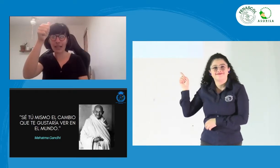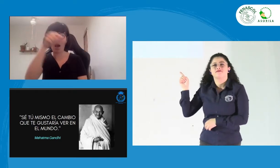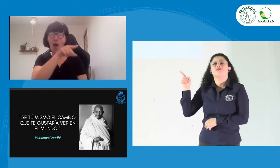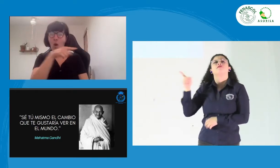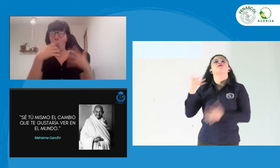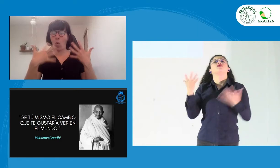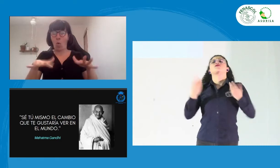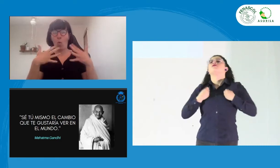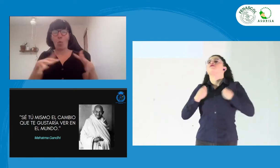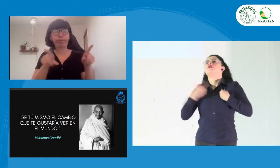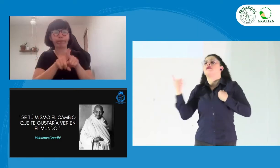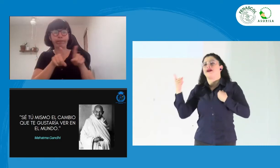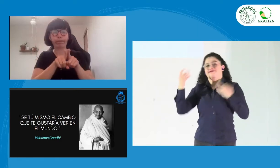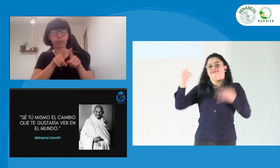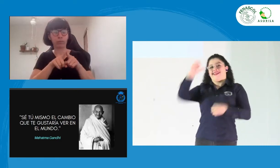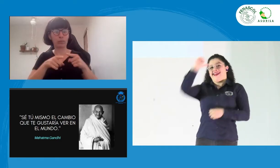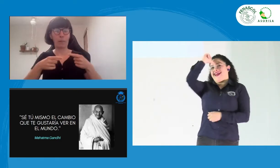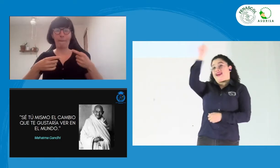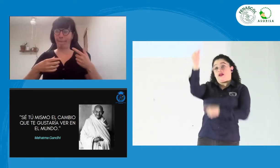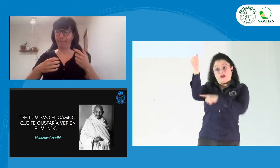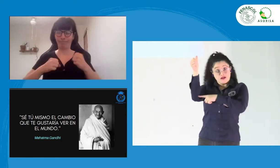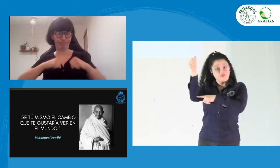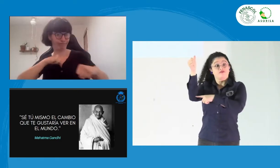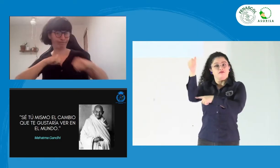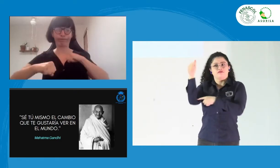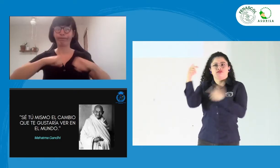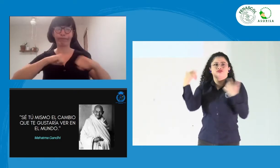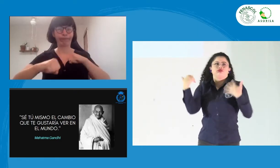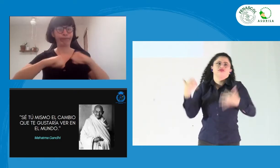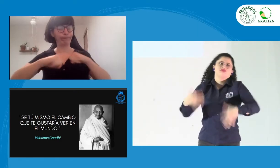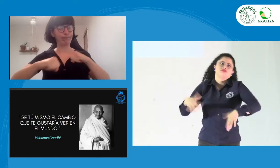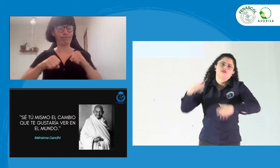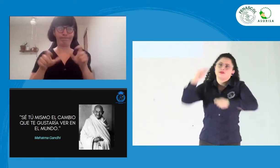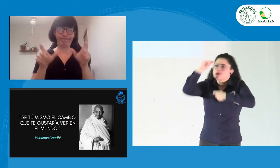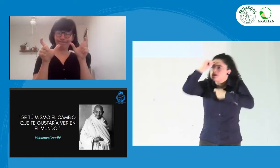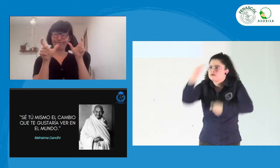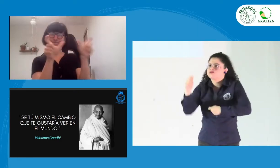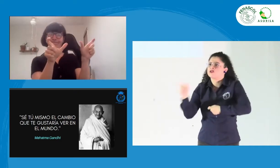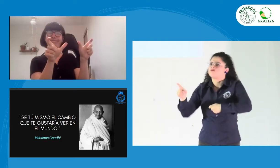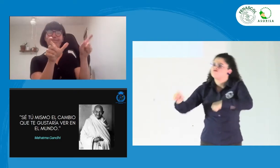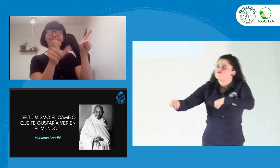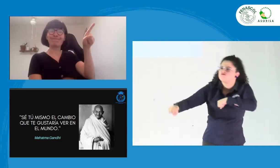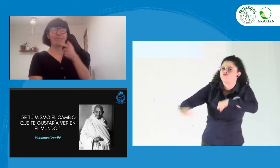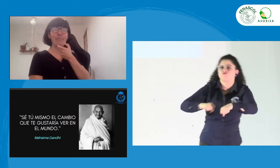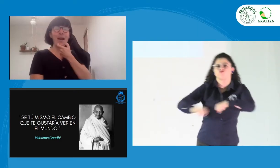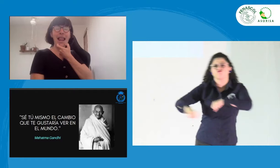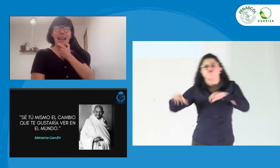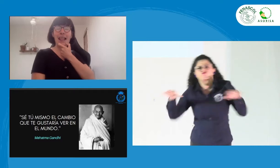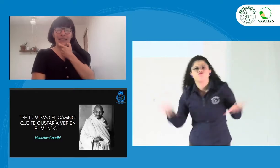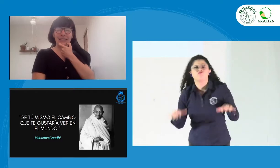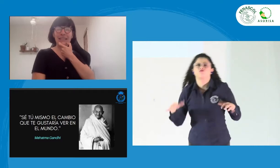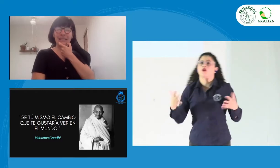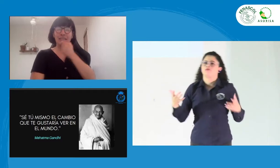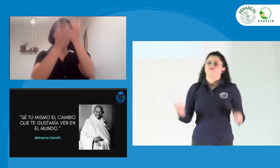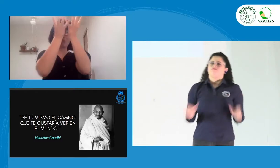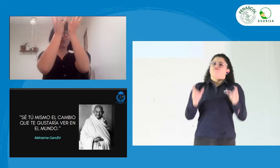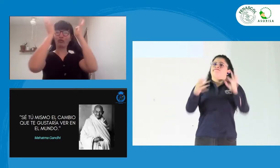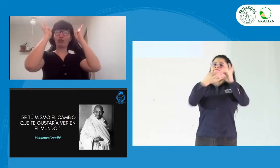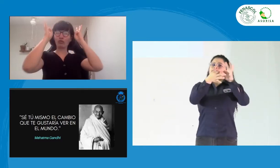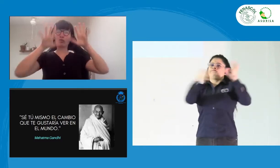persona de la India, ¿no? Una persona reconocida por su lucha y por proteger a